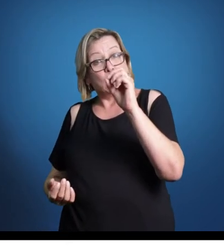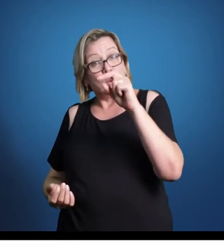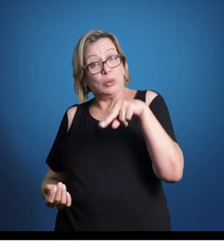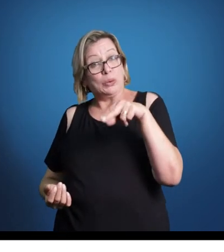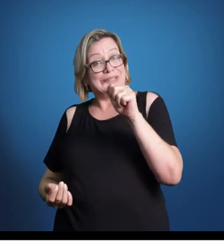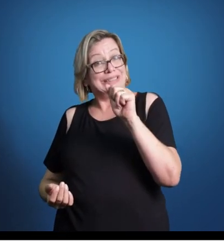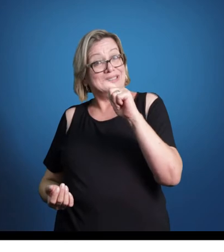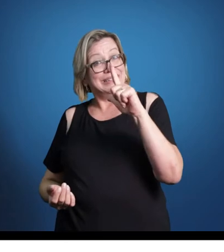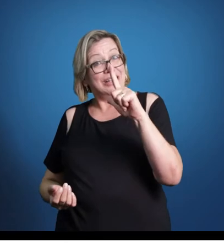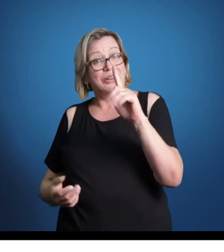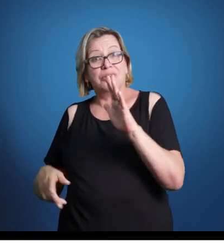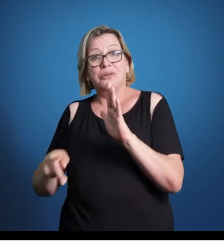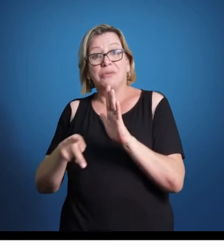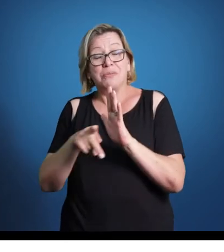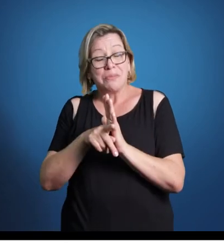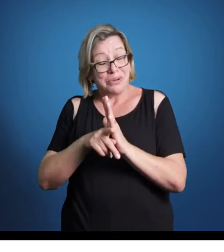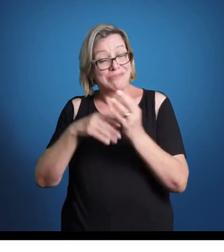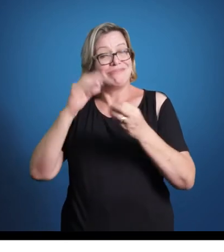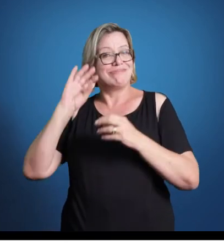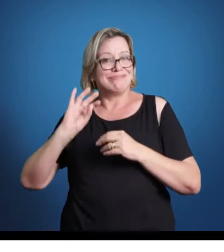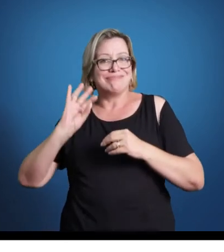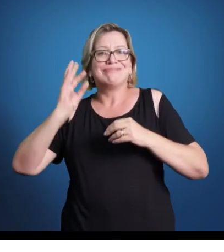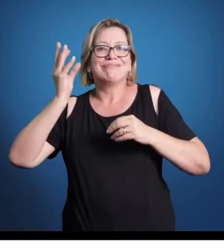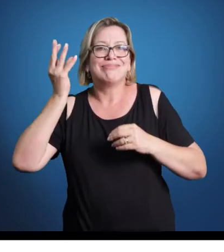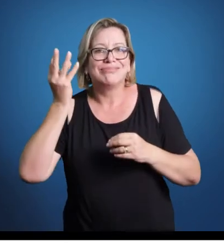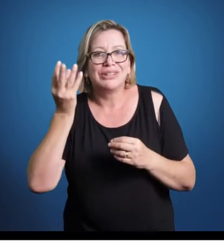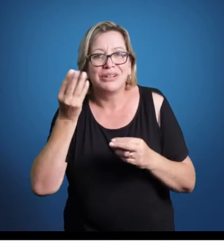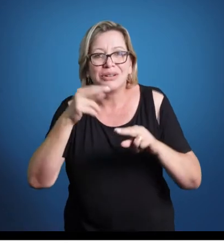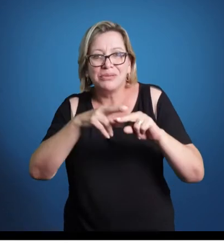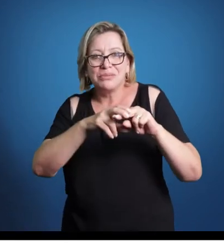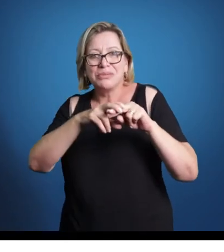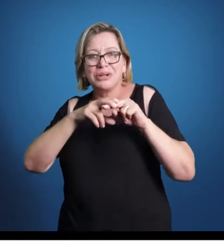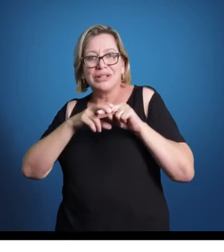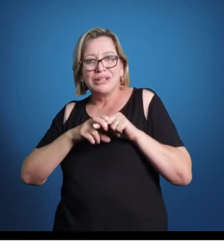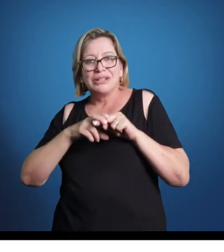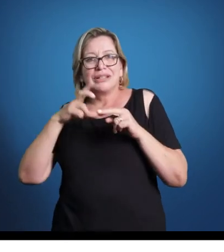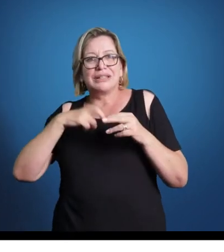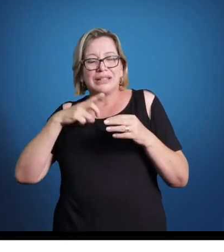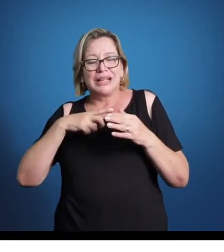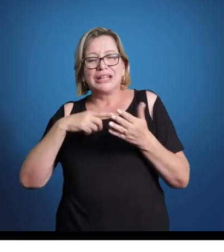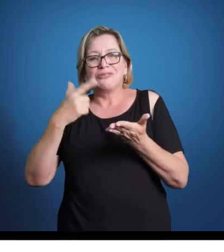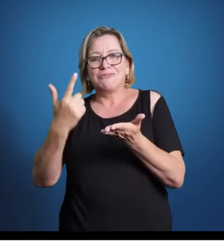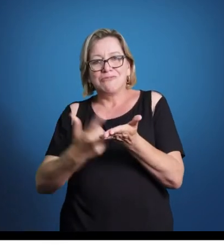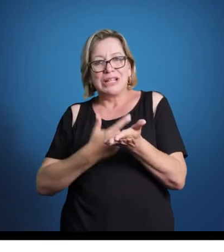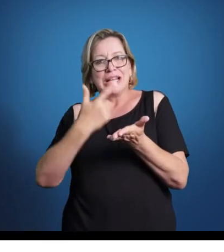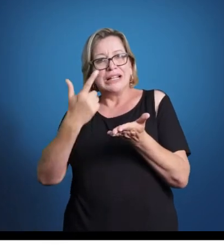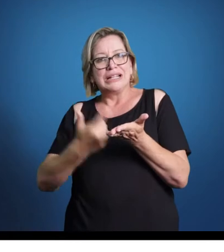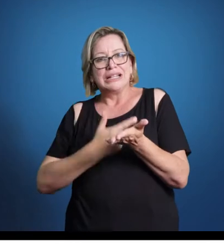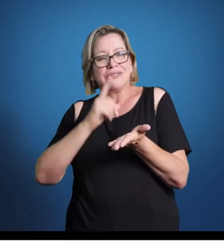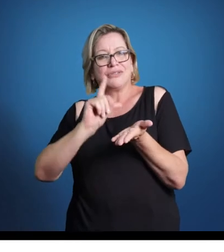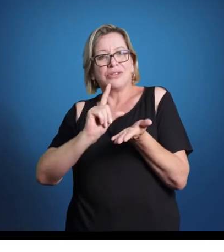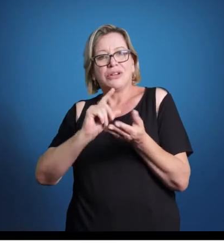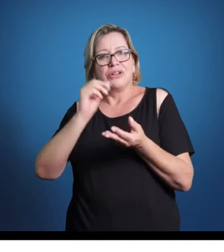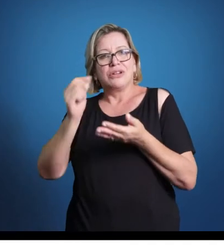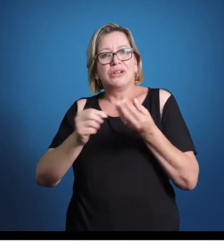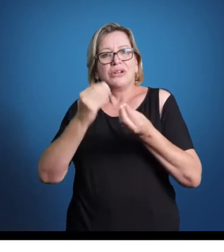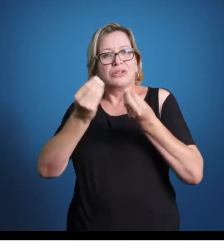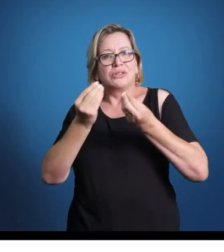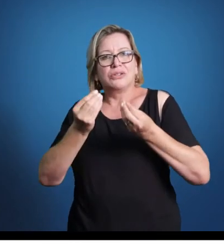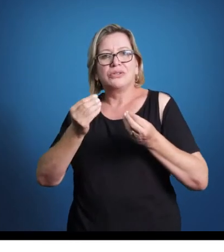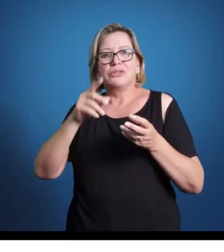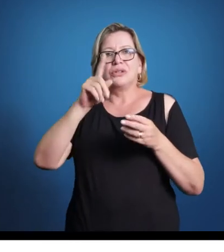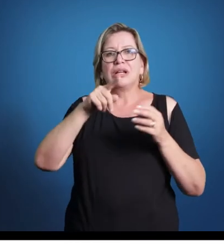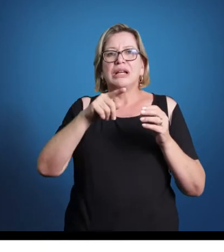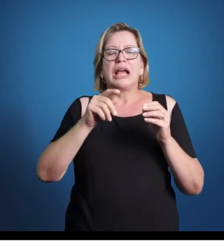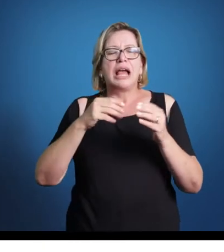grande sistema musical ocidental. É por isso que a gente chama o capítulo do livro que vocês devem estar acompanhando nesse momento de um período da